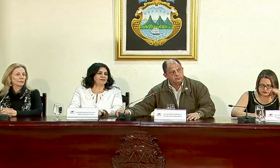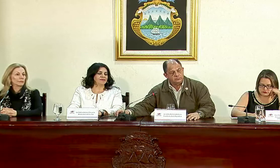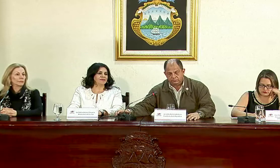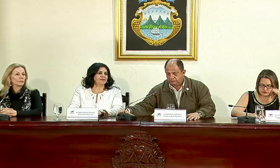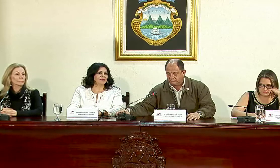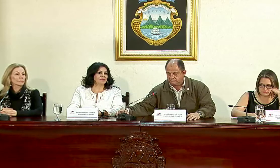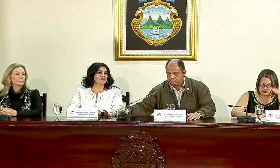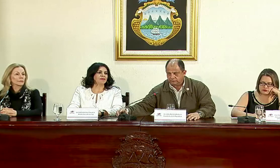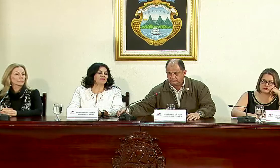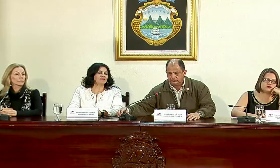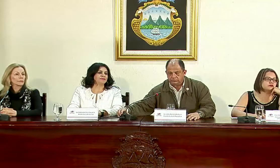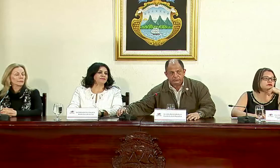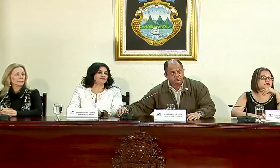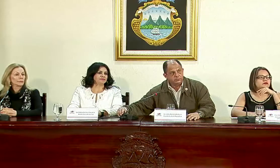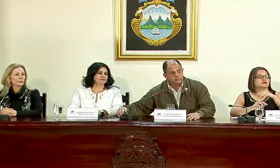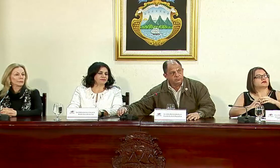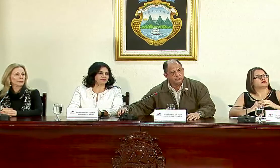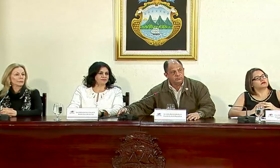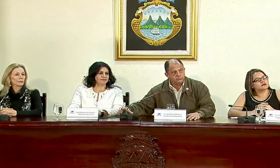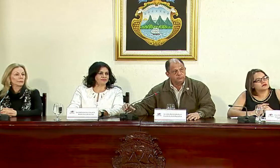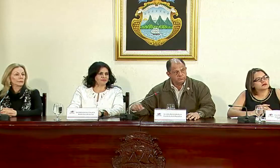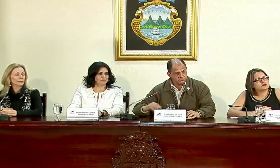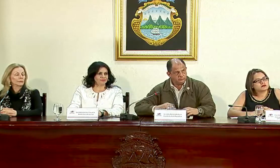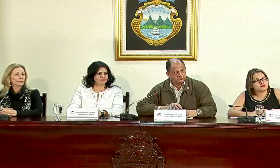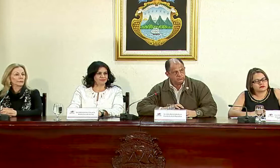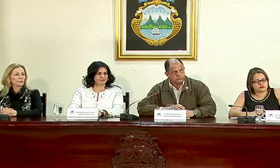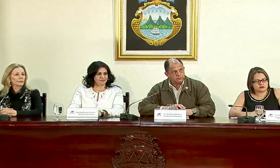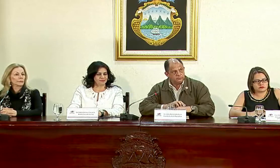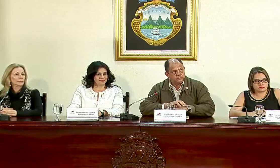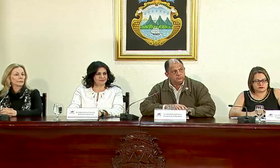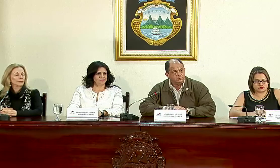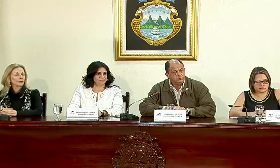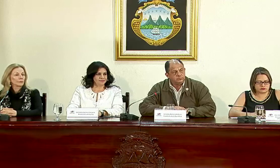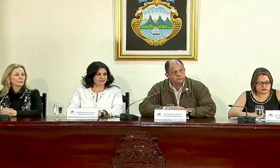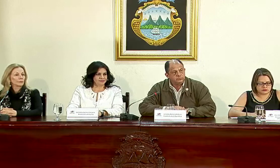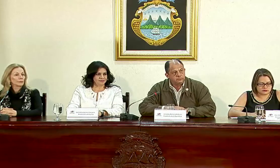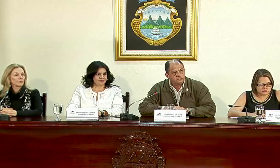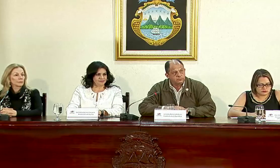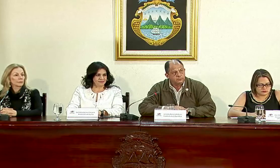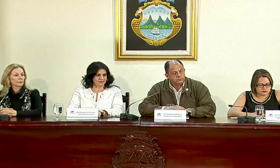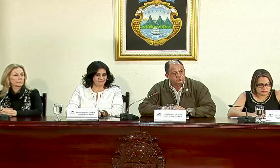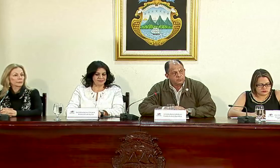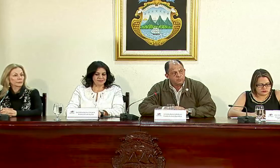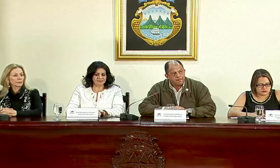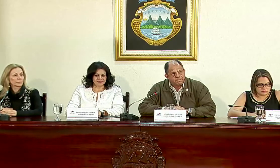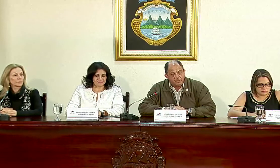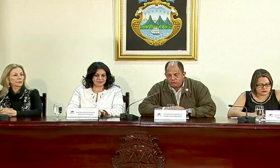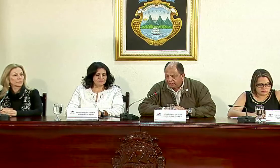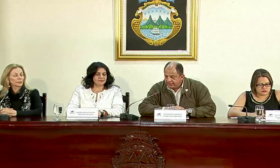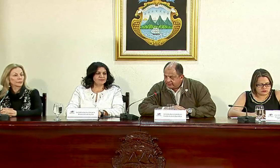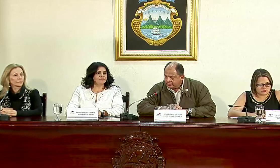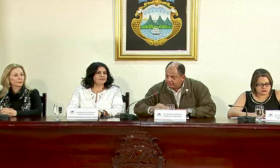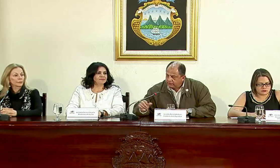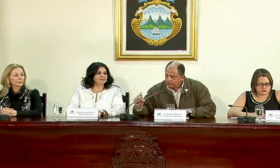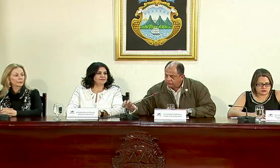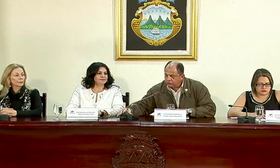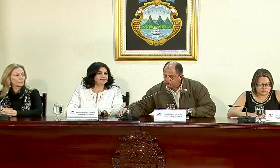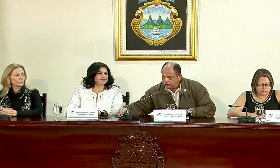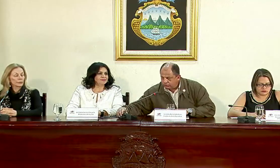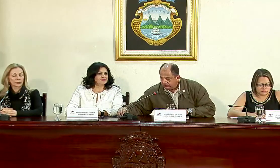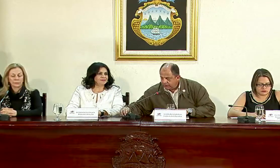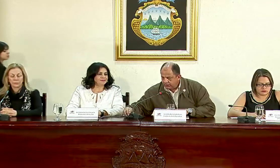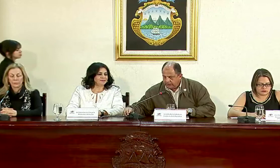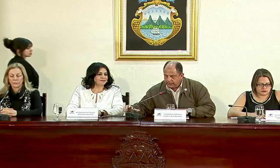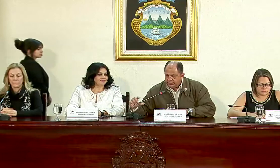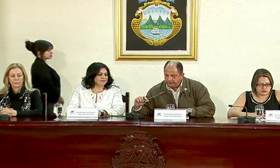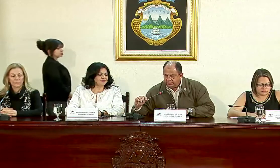constitucional el tema del hacinamiento y la crisis sistemática y el Poder Ejecutivo es uno de los actores dentro de este proceso. Muchas gracias, con mucho